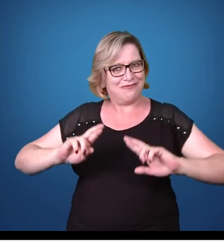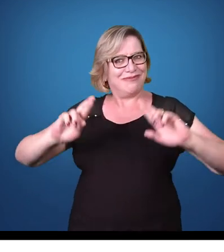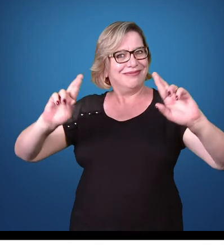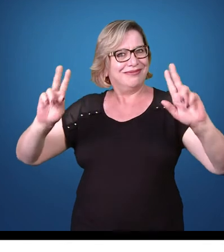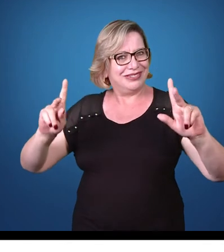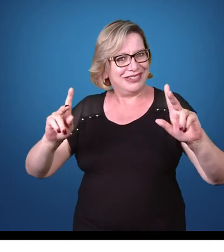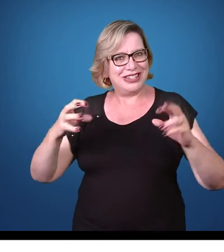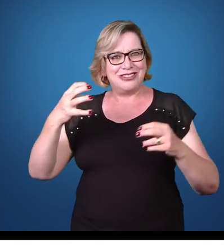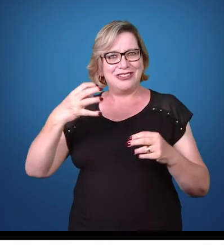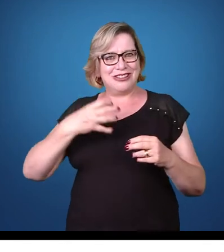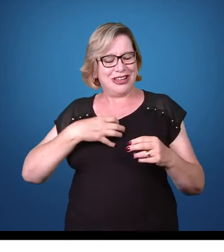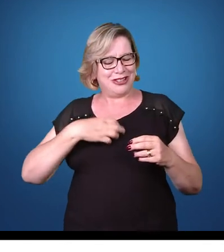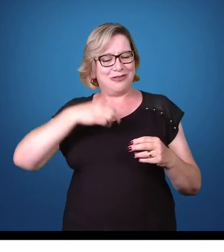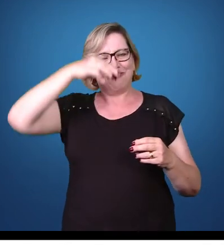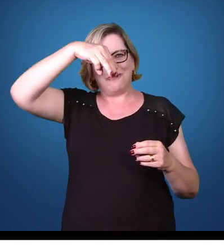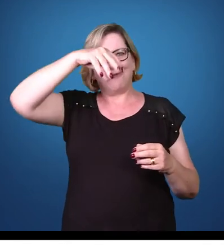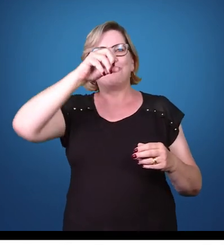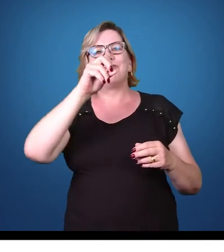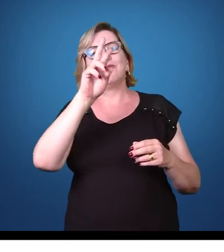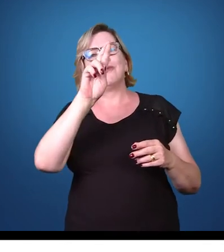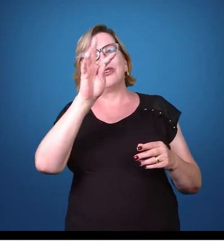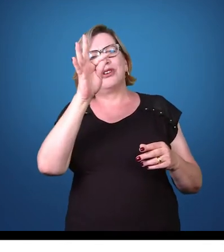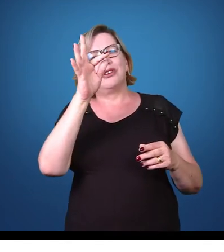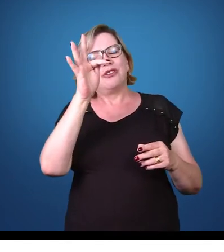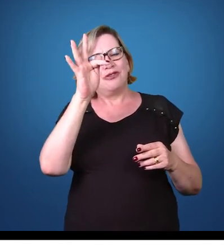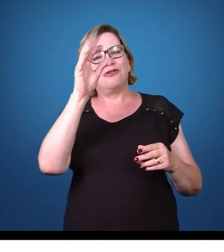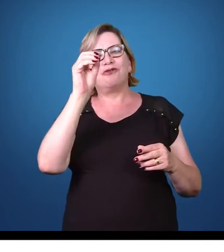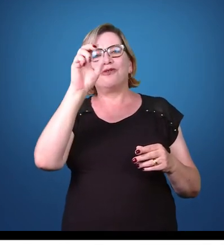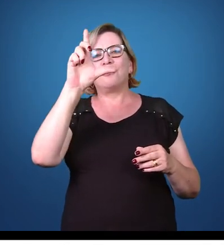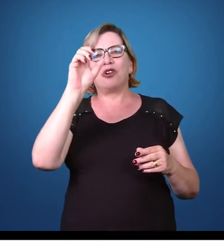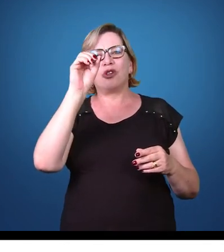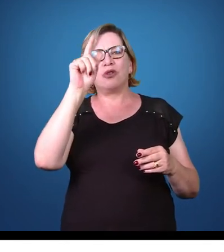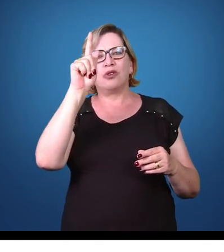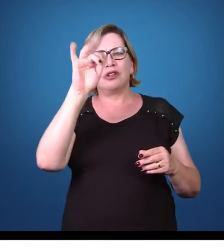morfológica das duas formas da giardia.